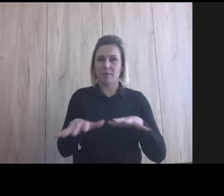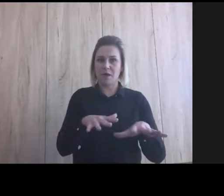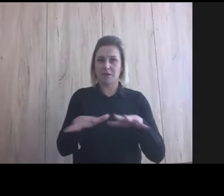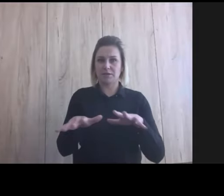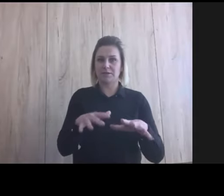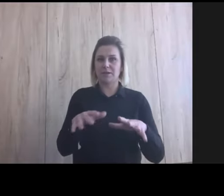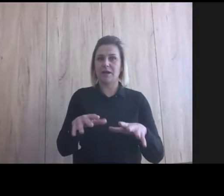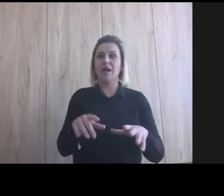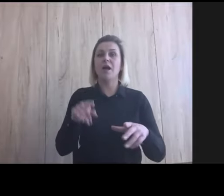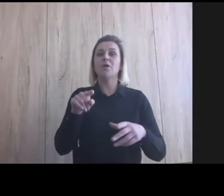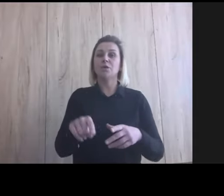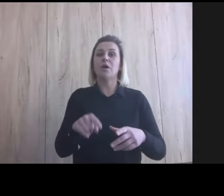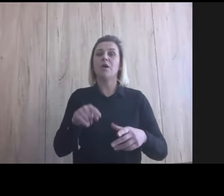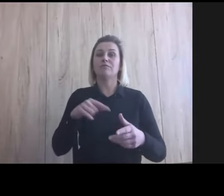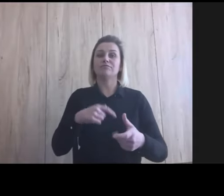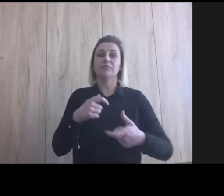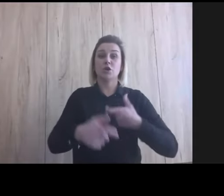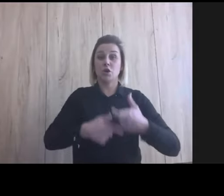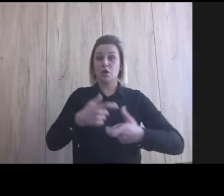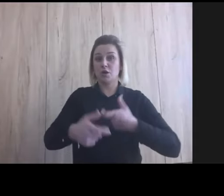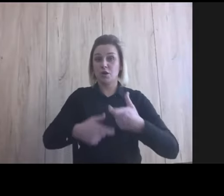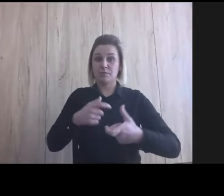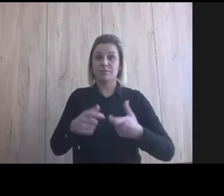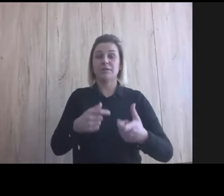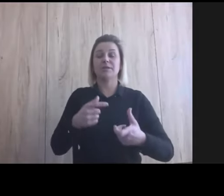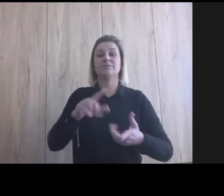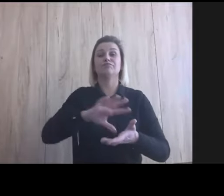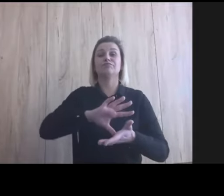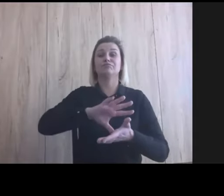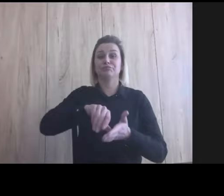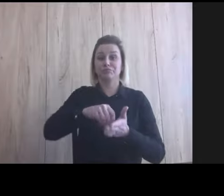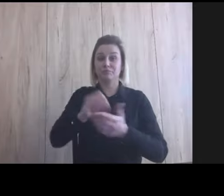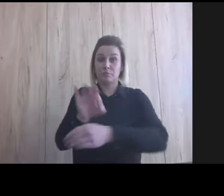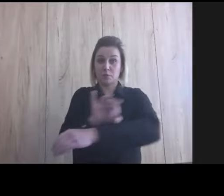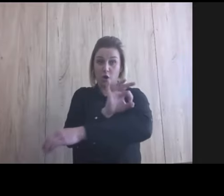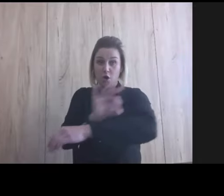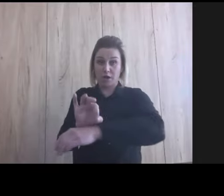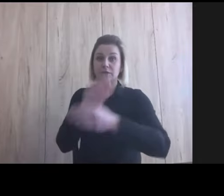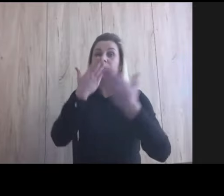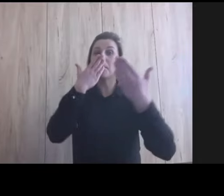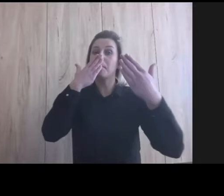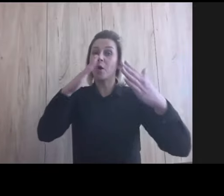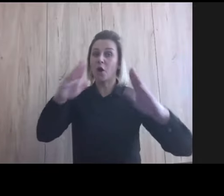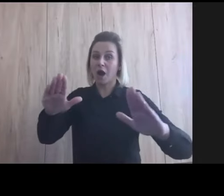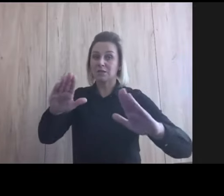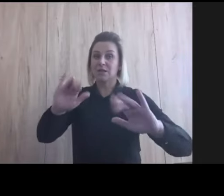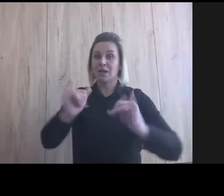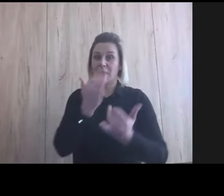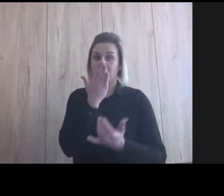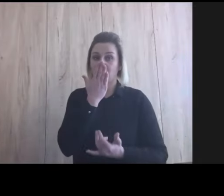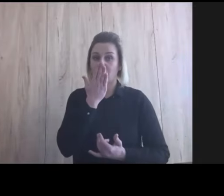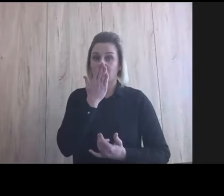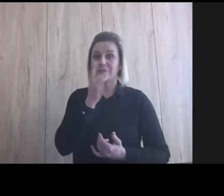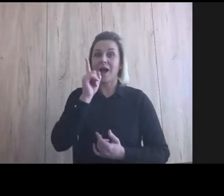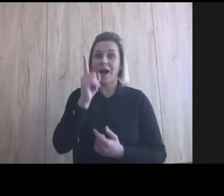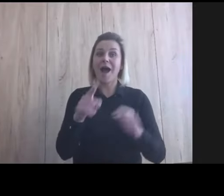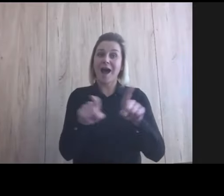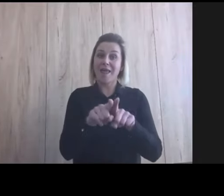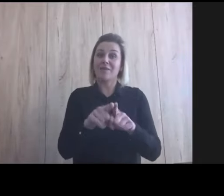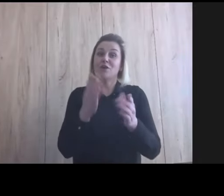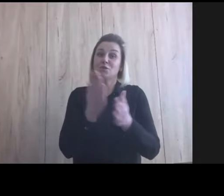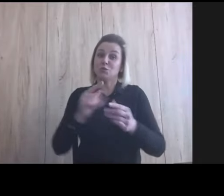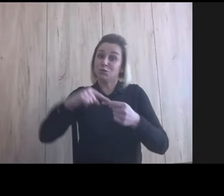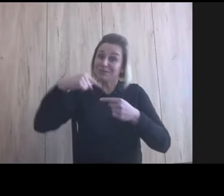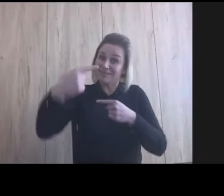kończymy ten projekt i pokazujemy Wam jego efekty, ale też już przygotowujemy kolejną